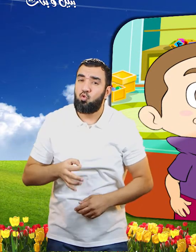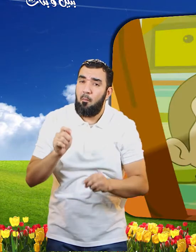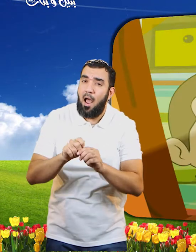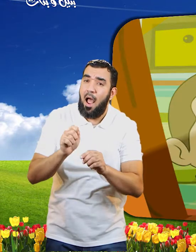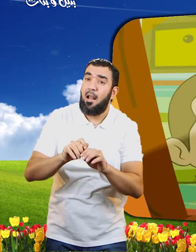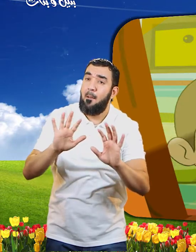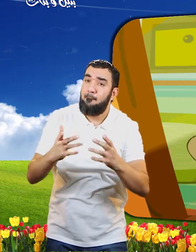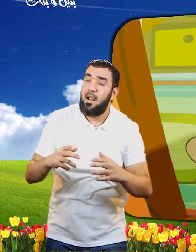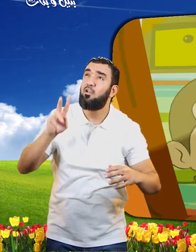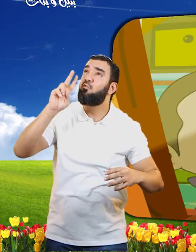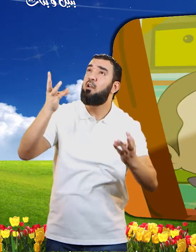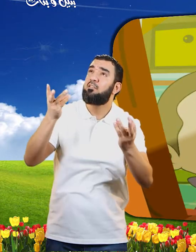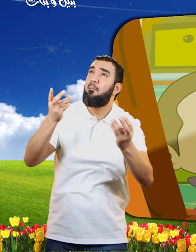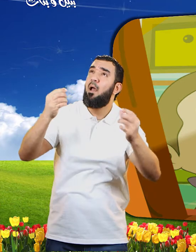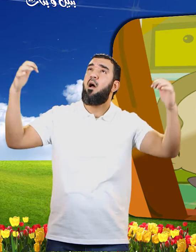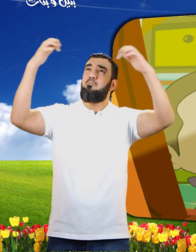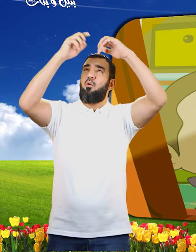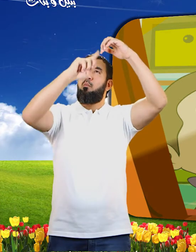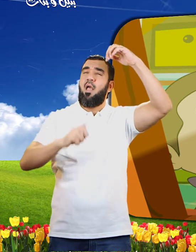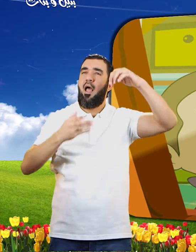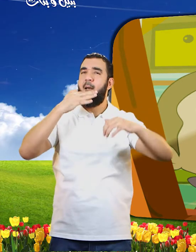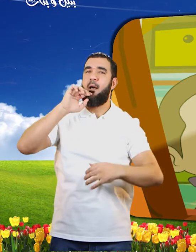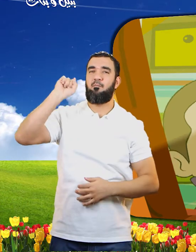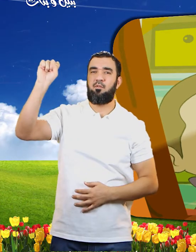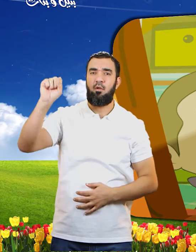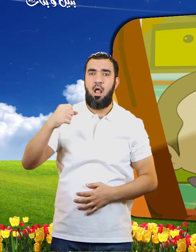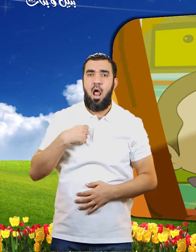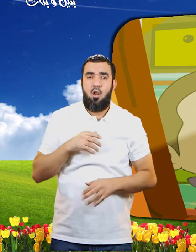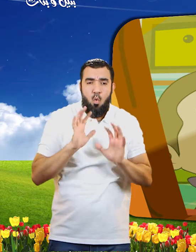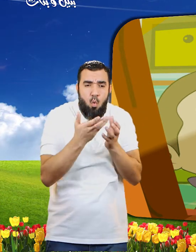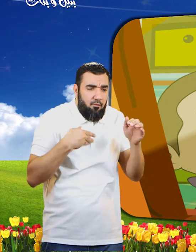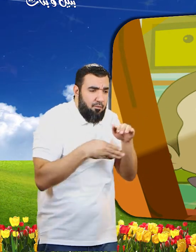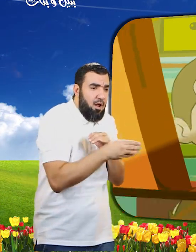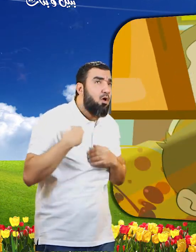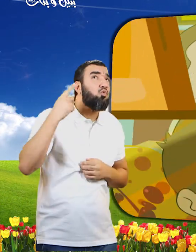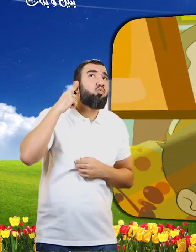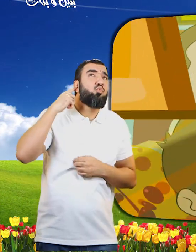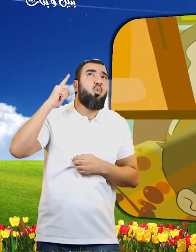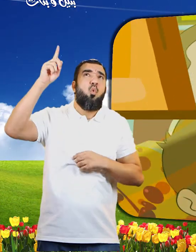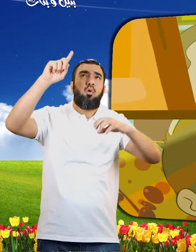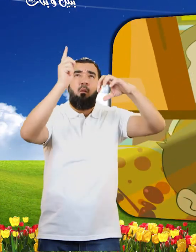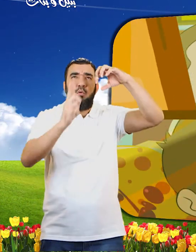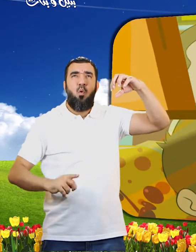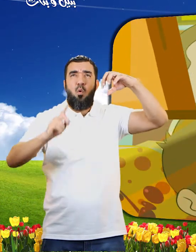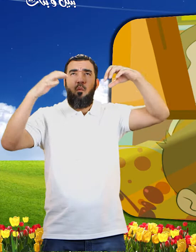سأذهب إلى غرفتي فصوت الرعد مخيف جدا كن شجاعا يا مهند